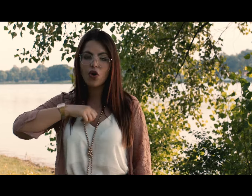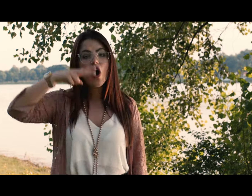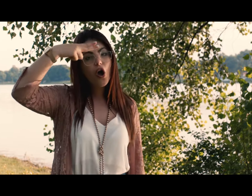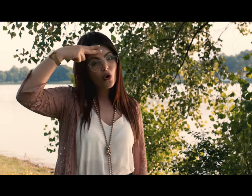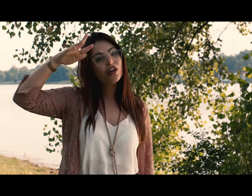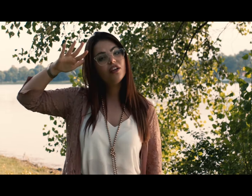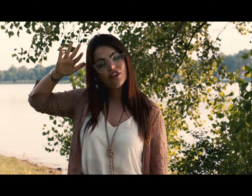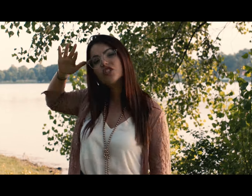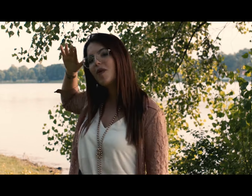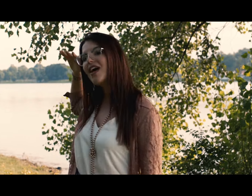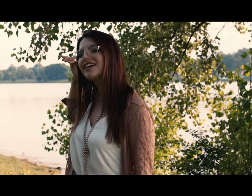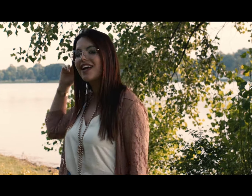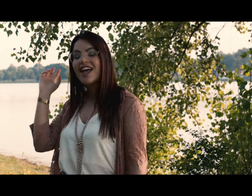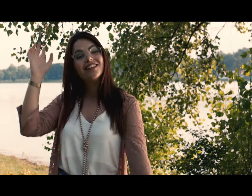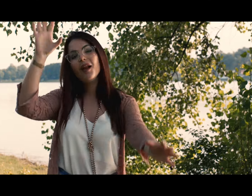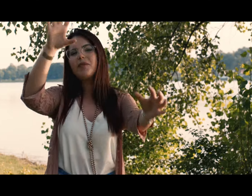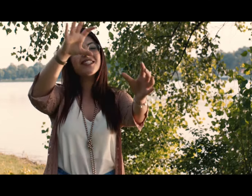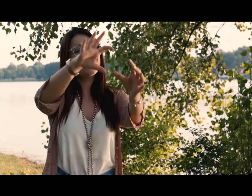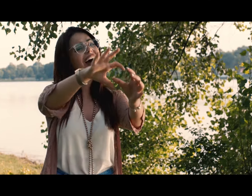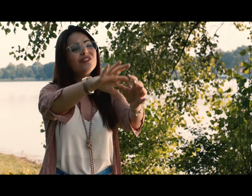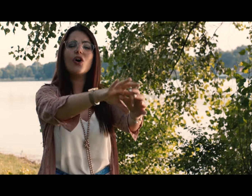Ogni flashback del passato